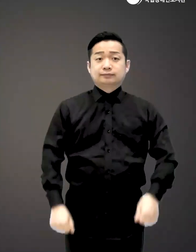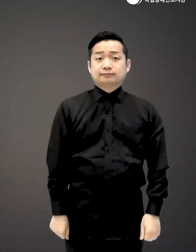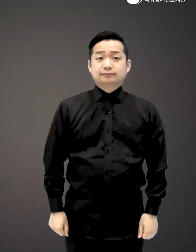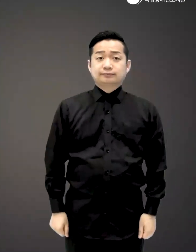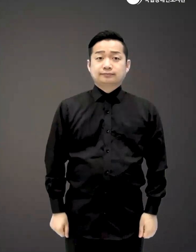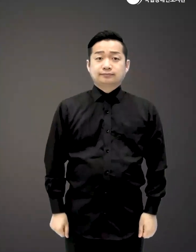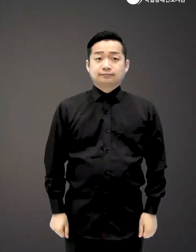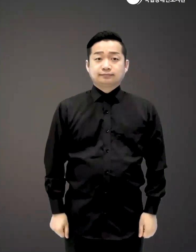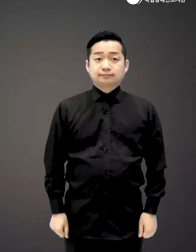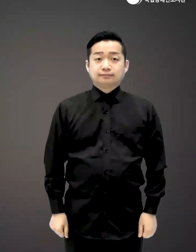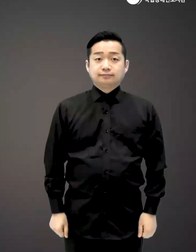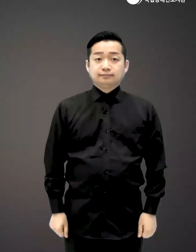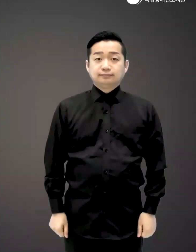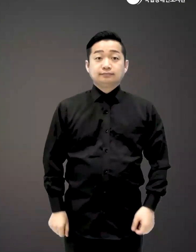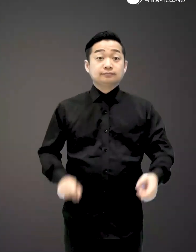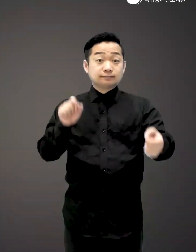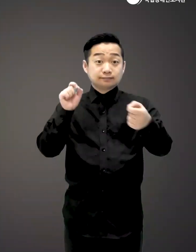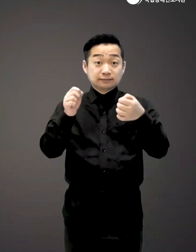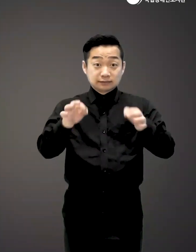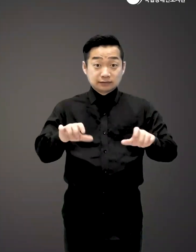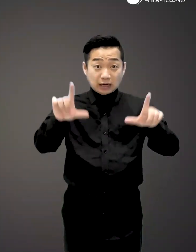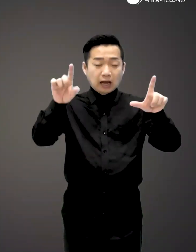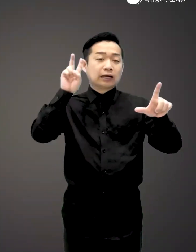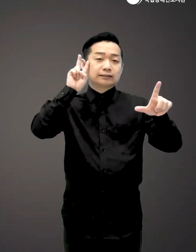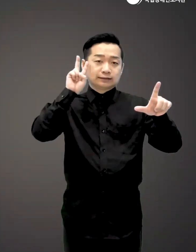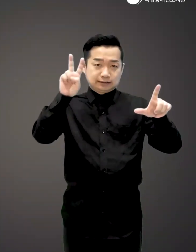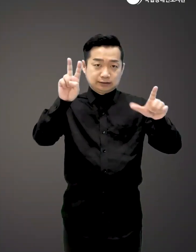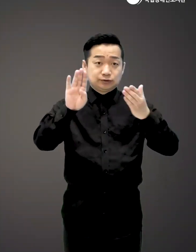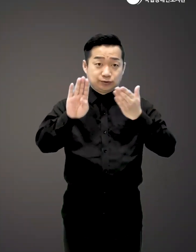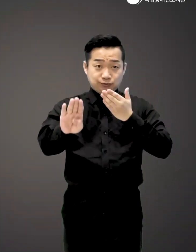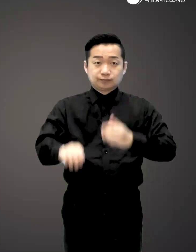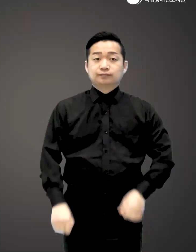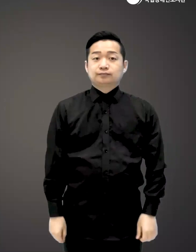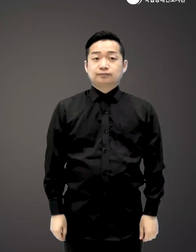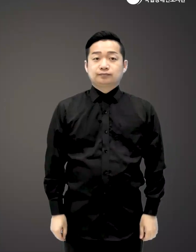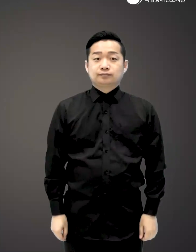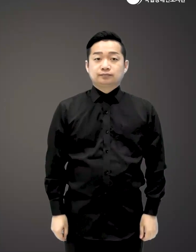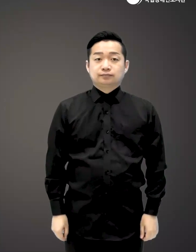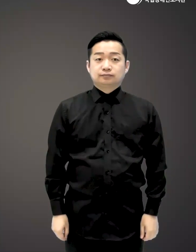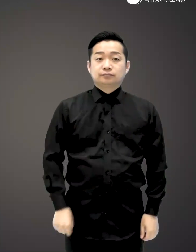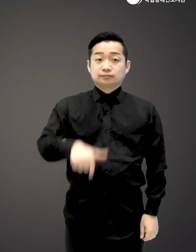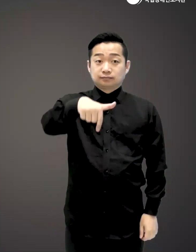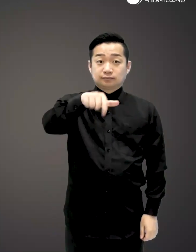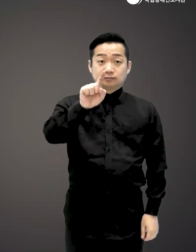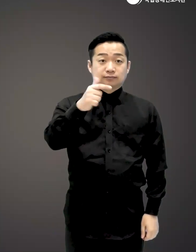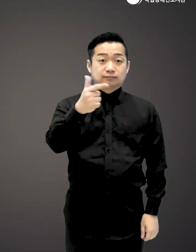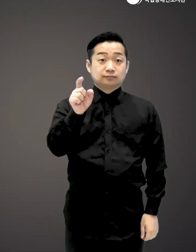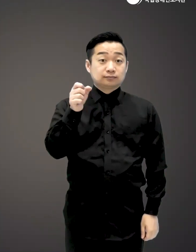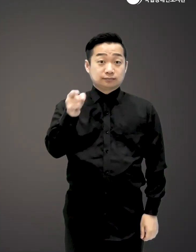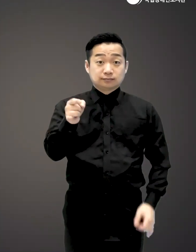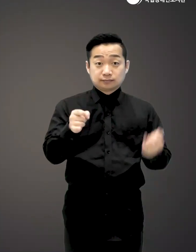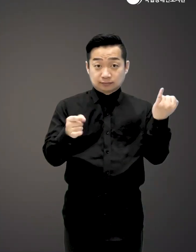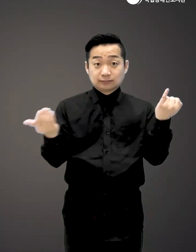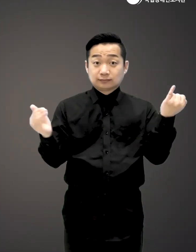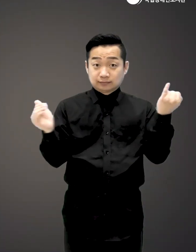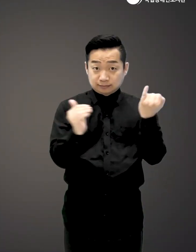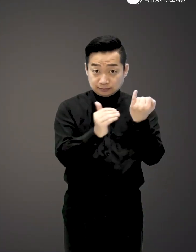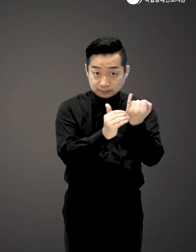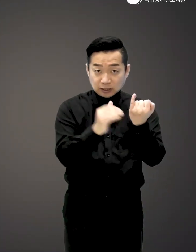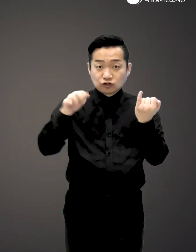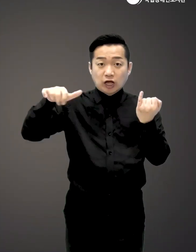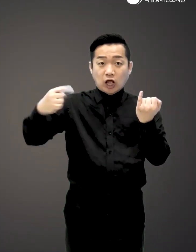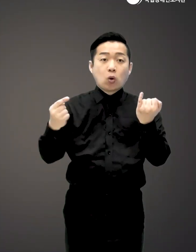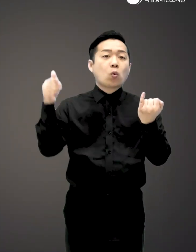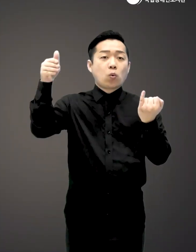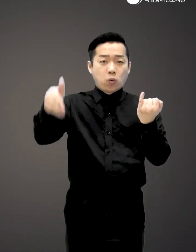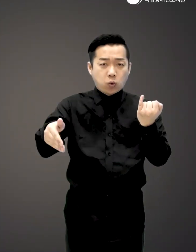넘었을 터다 돌아오는 금요일은 이틀 뒤 다마이 가나에가 퇴근 후